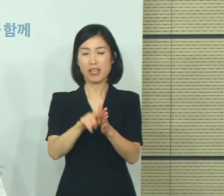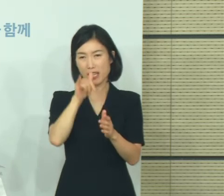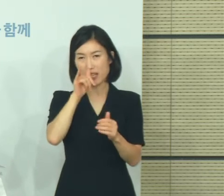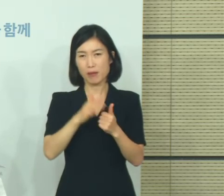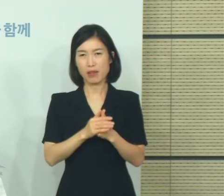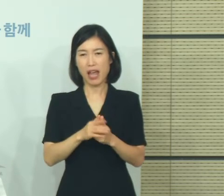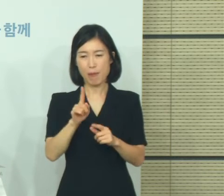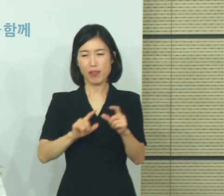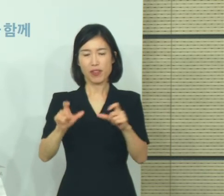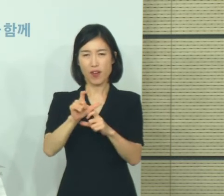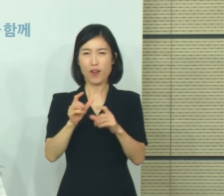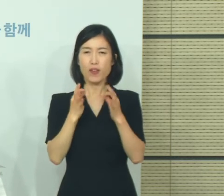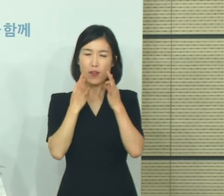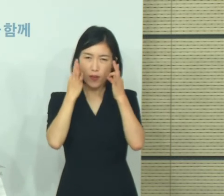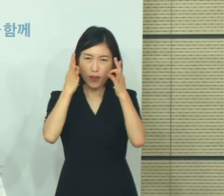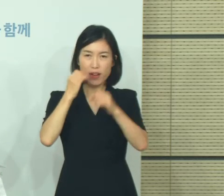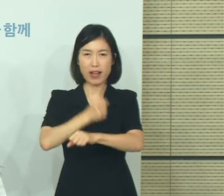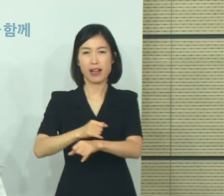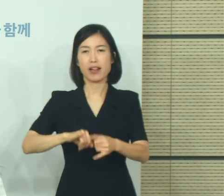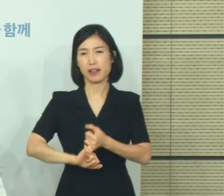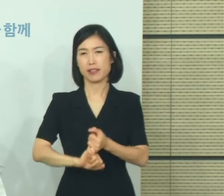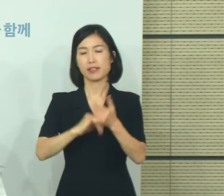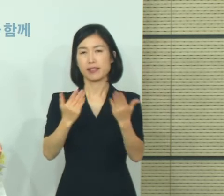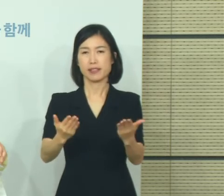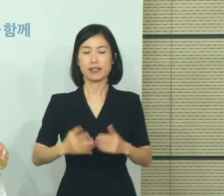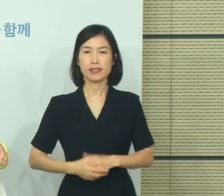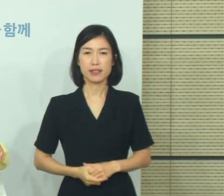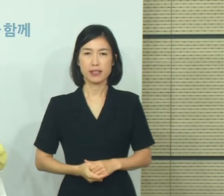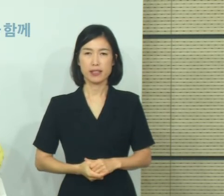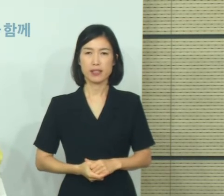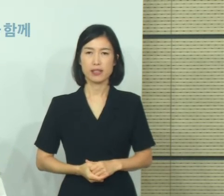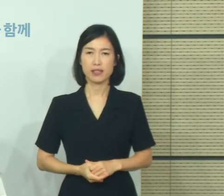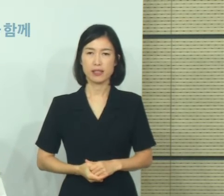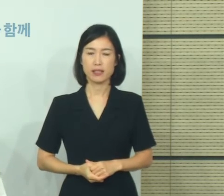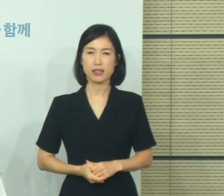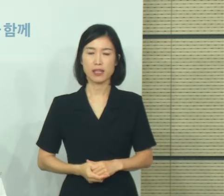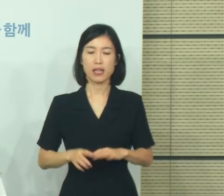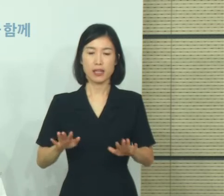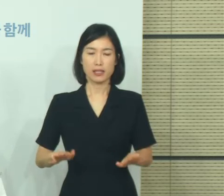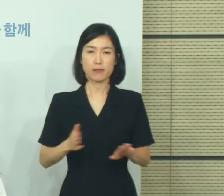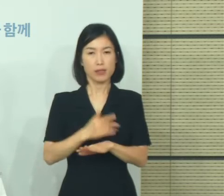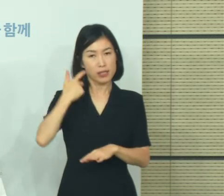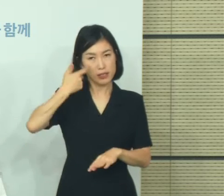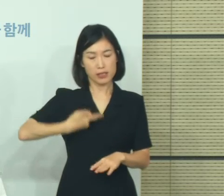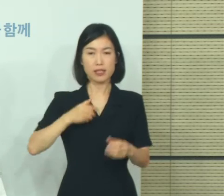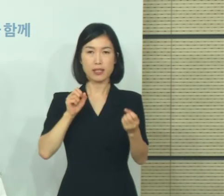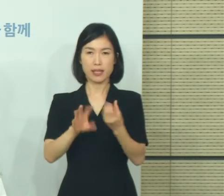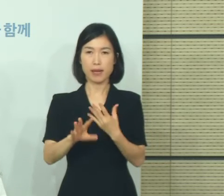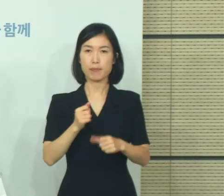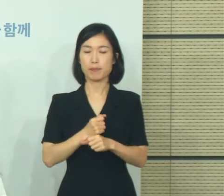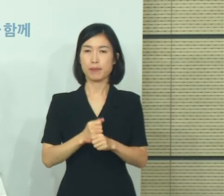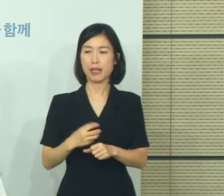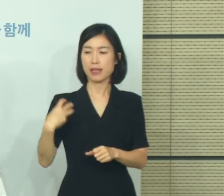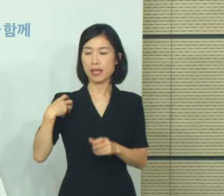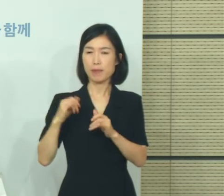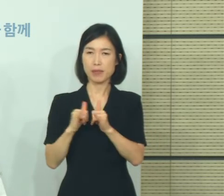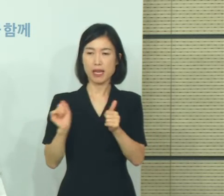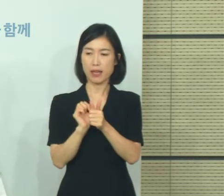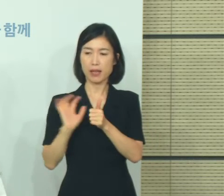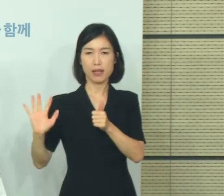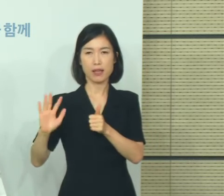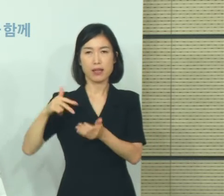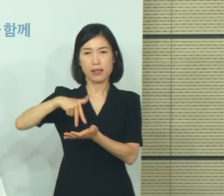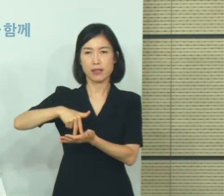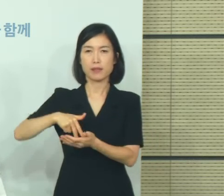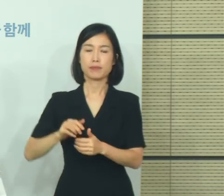노력을 기울이겠습니다. 감사합니다. 네 지금부터 질의응답 시간을 가지겠습니다. 배석자분들은 단상위로 올라와